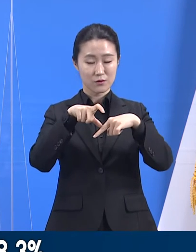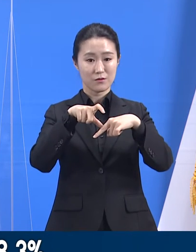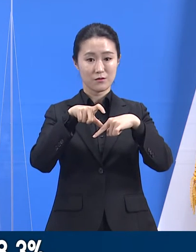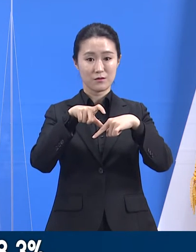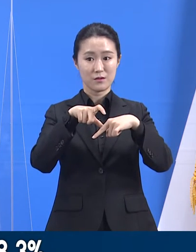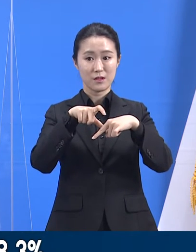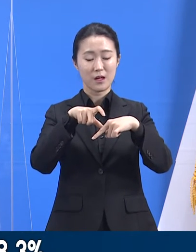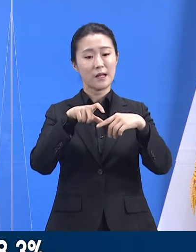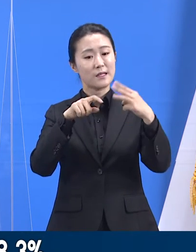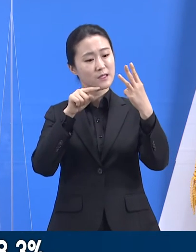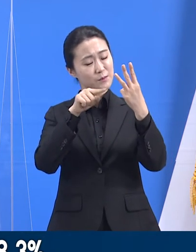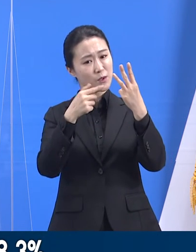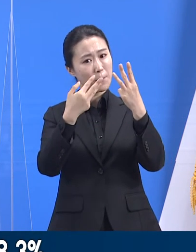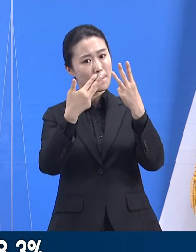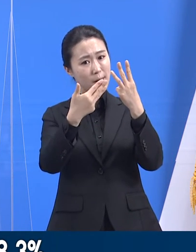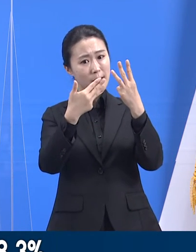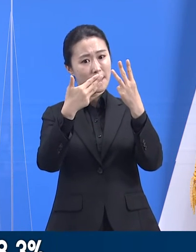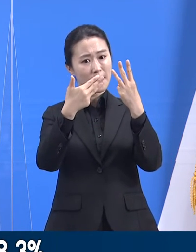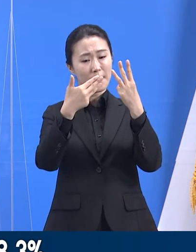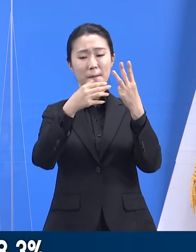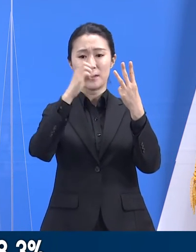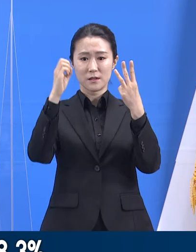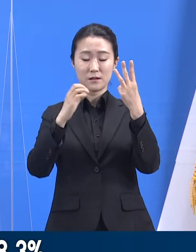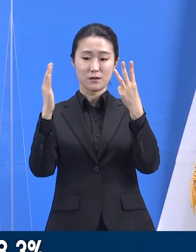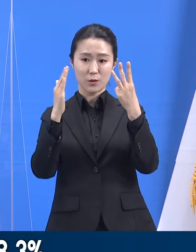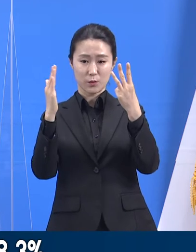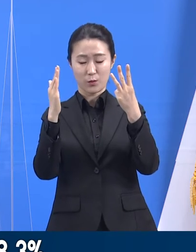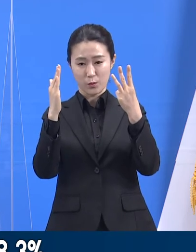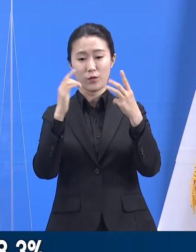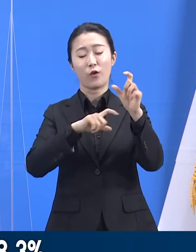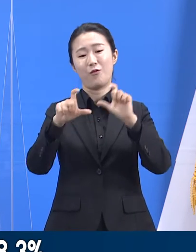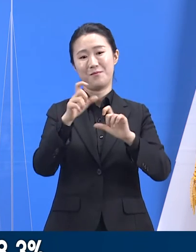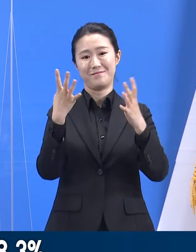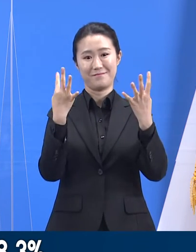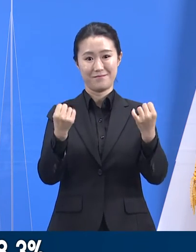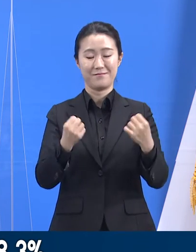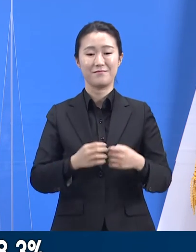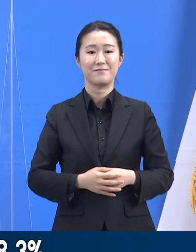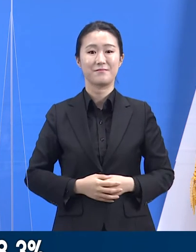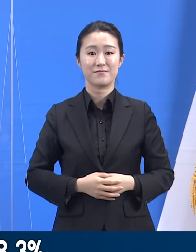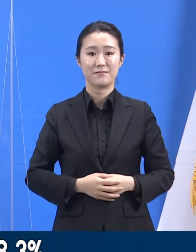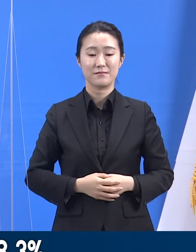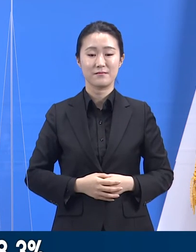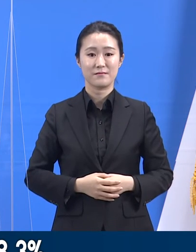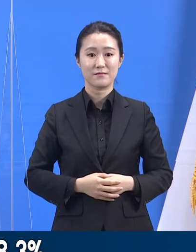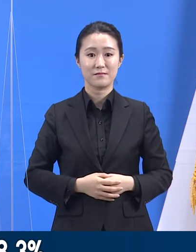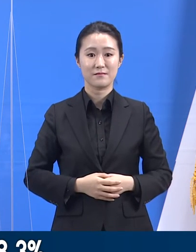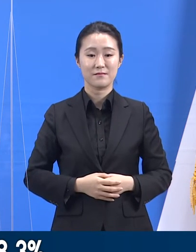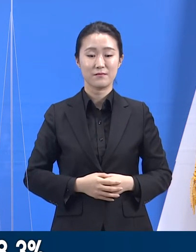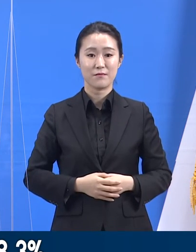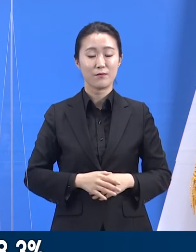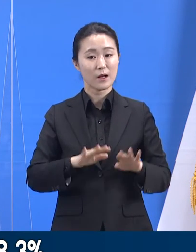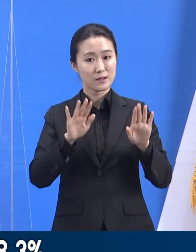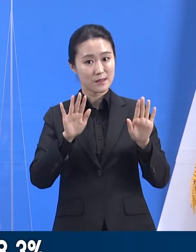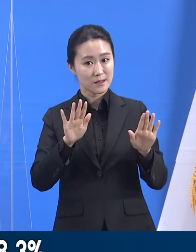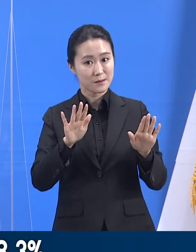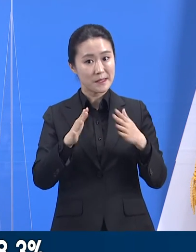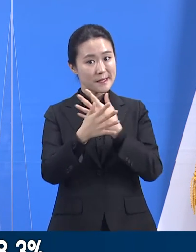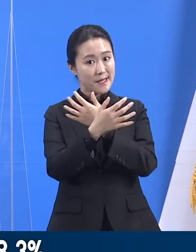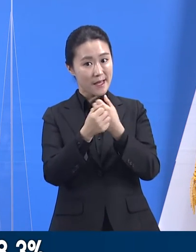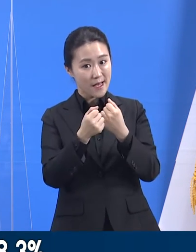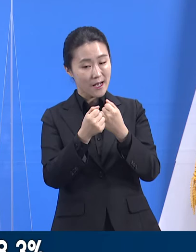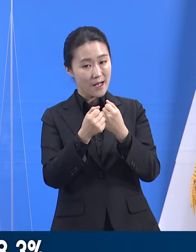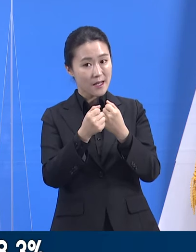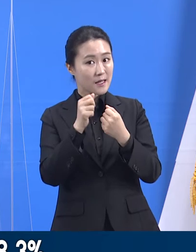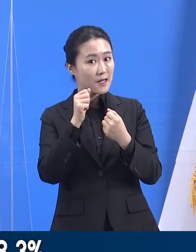3.8%포인트가량 높습니다. 아직 사전 예약 종료까지 이틀